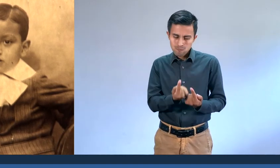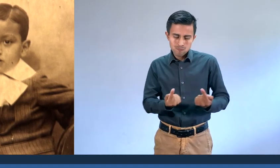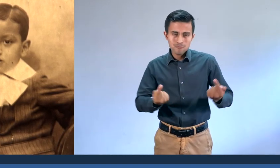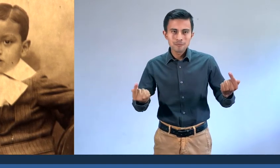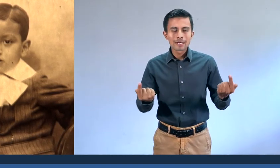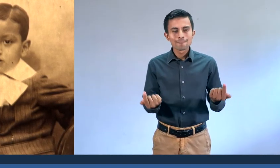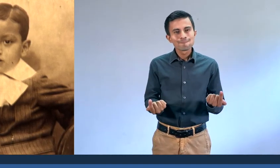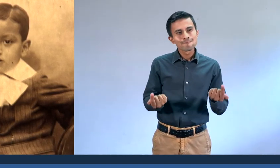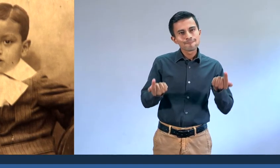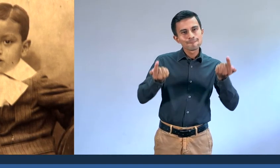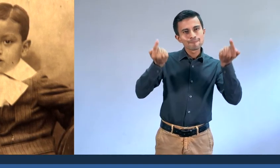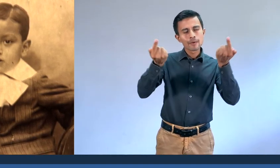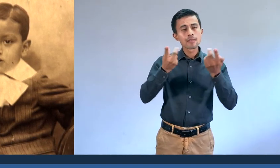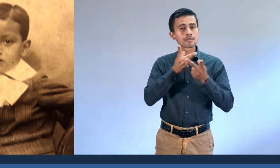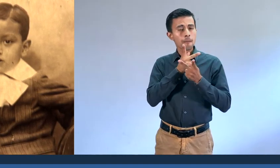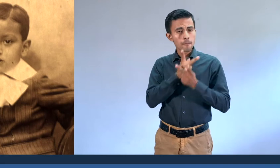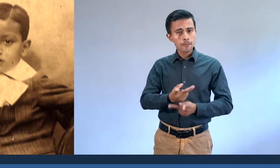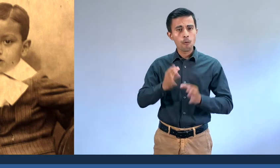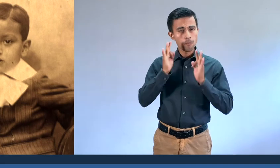ambiente sencillo y apacible.